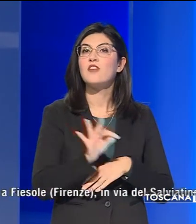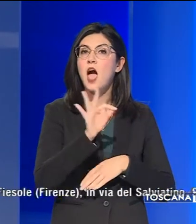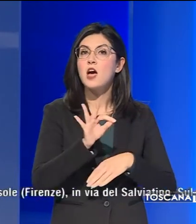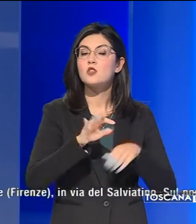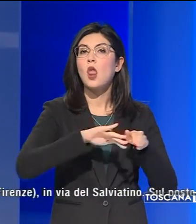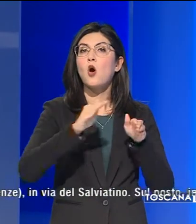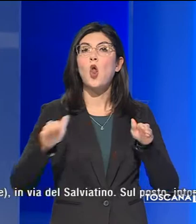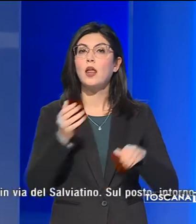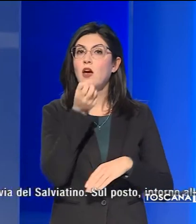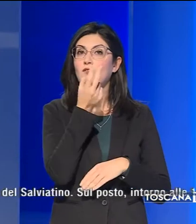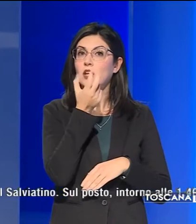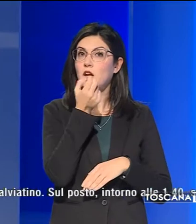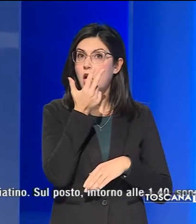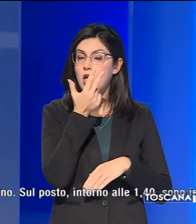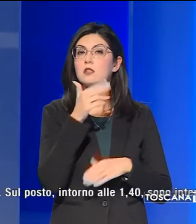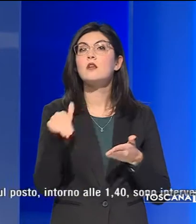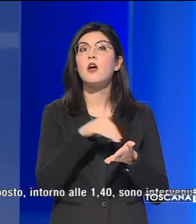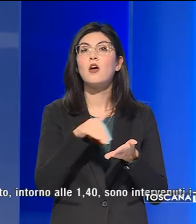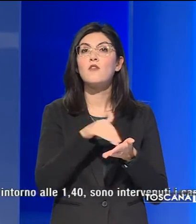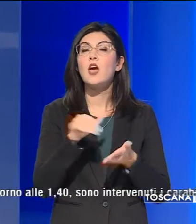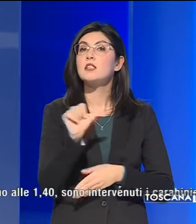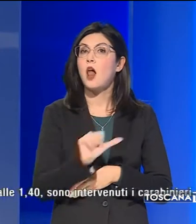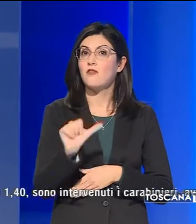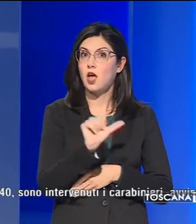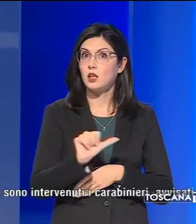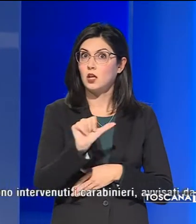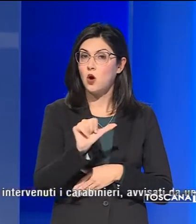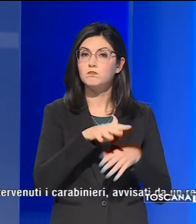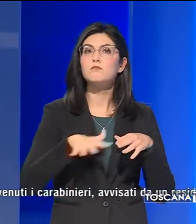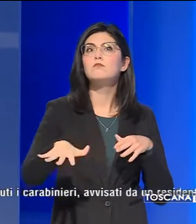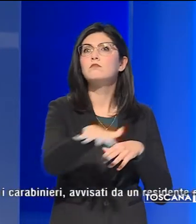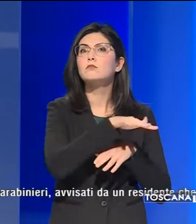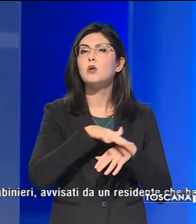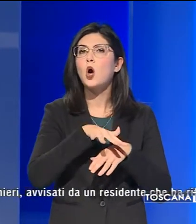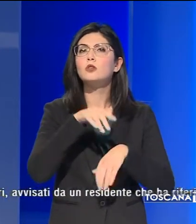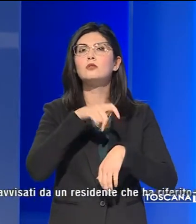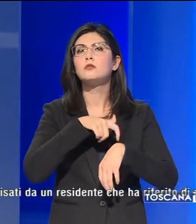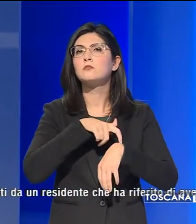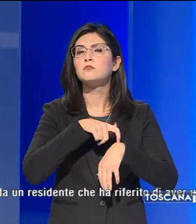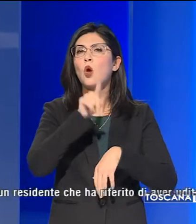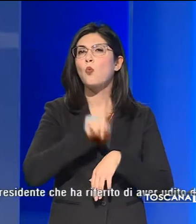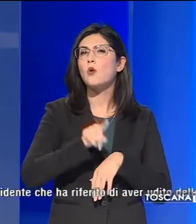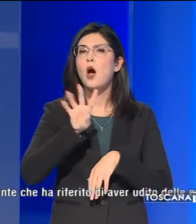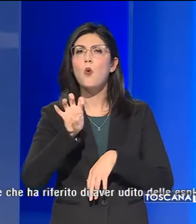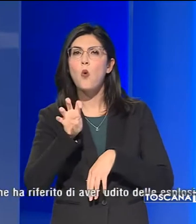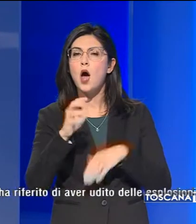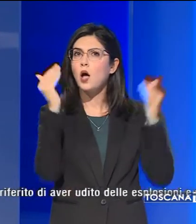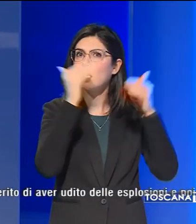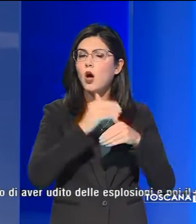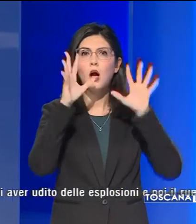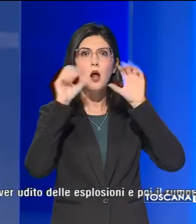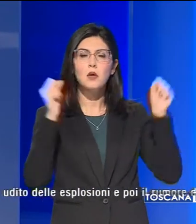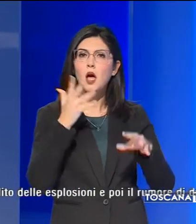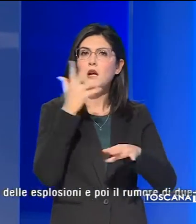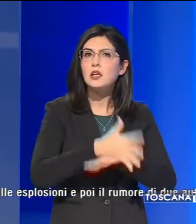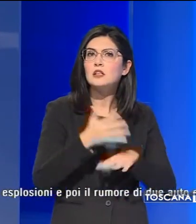Firenze, esattamente in via del Salviatino. Sul posto, intorno alle 1.40, sono intervenuti i carabinieri